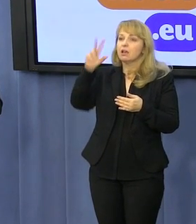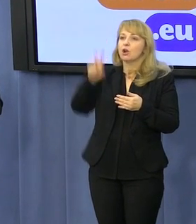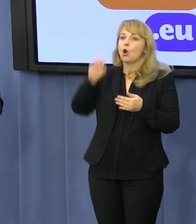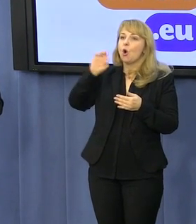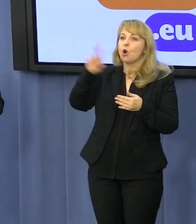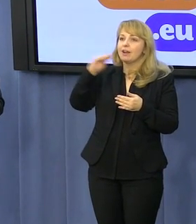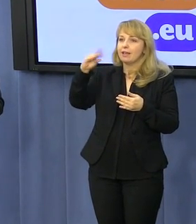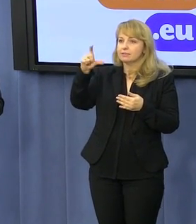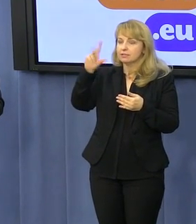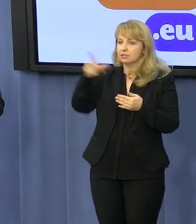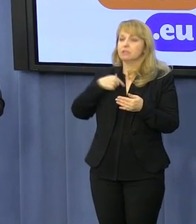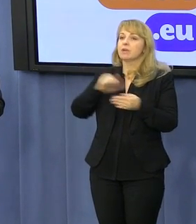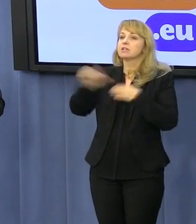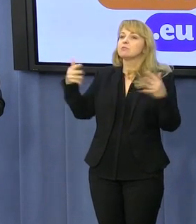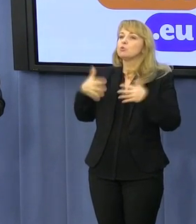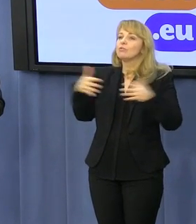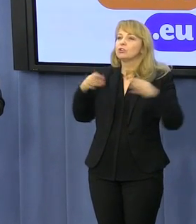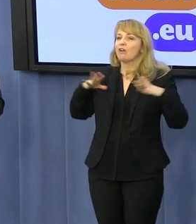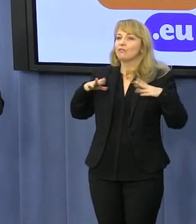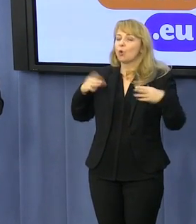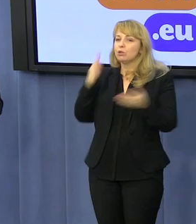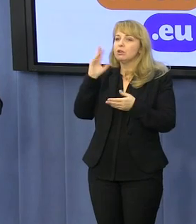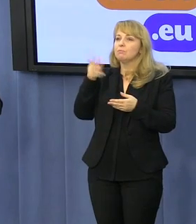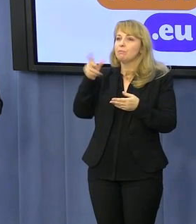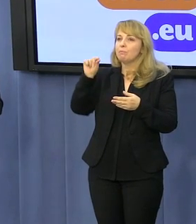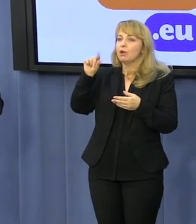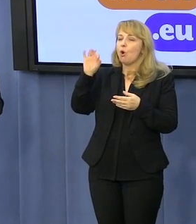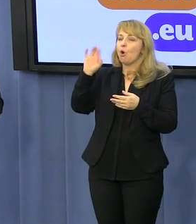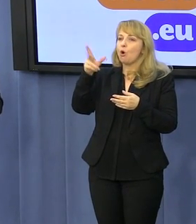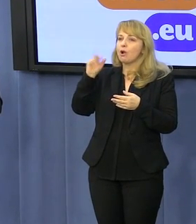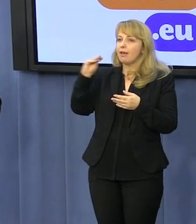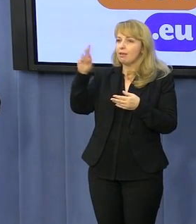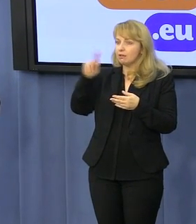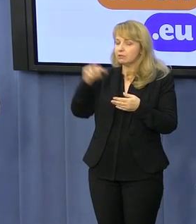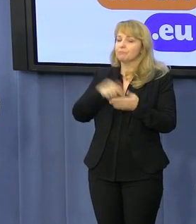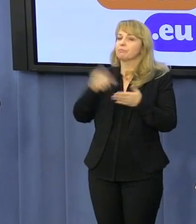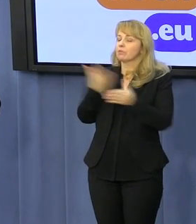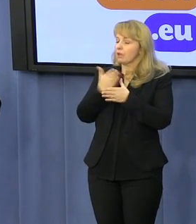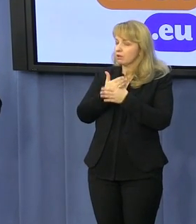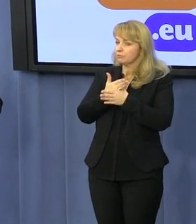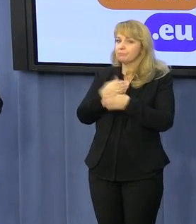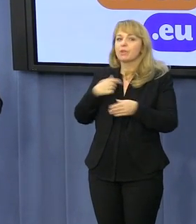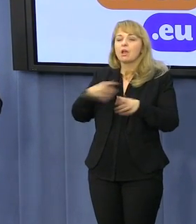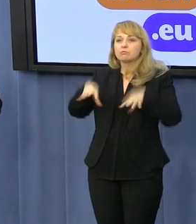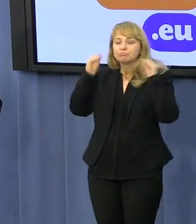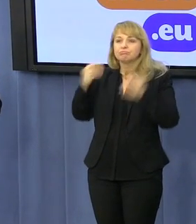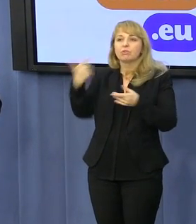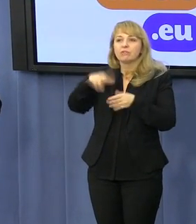pokierzystów w Polsce. Niestety od wprowadzenia pamiętnej ustawy w roku 2010,